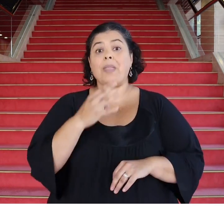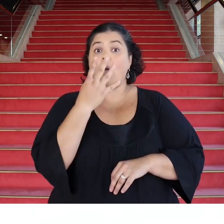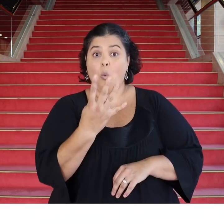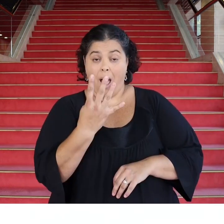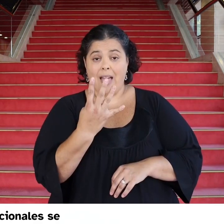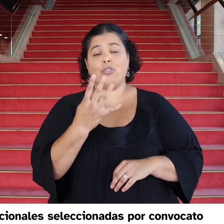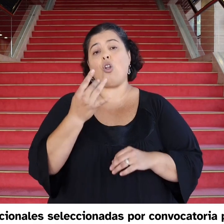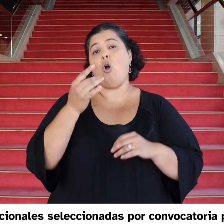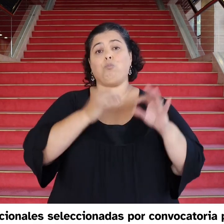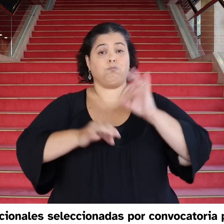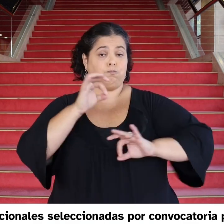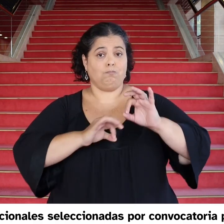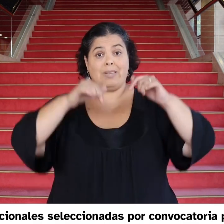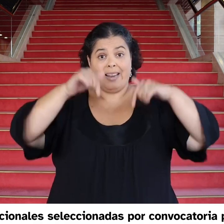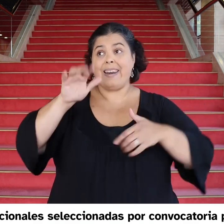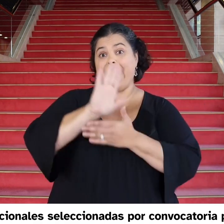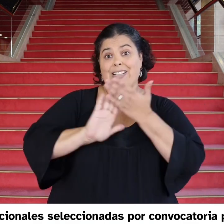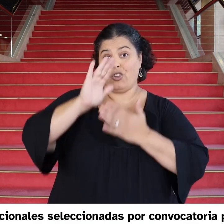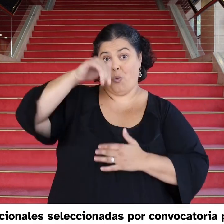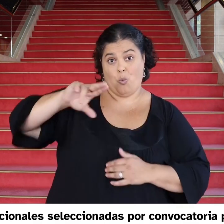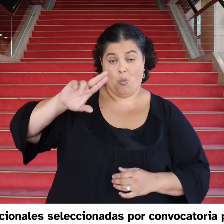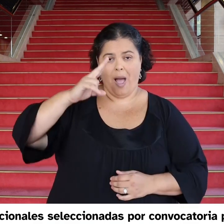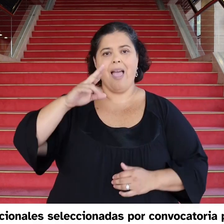Cuatro obras nacionales seleccionadas por convocatoria pública.